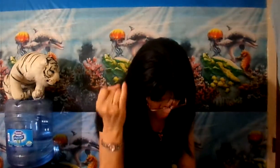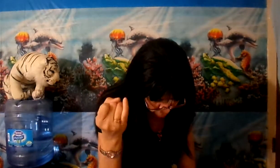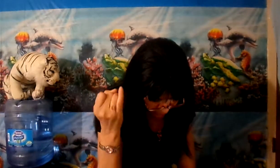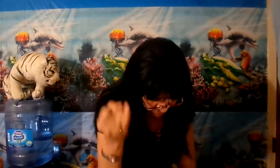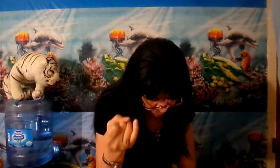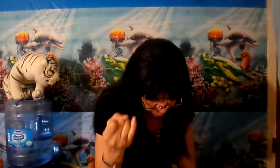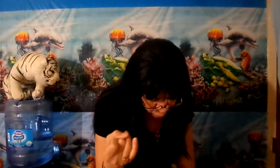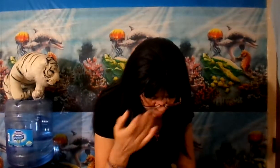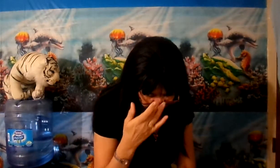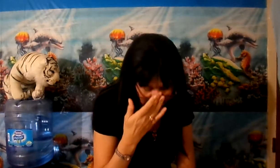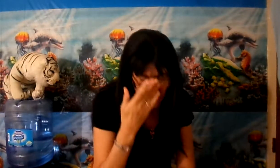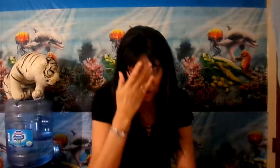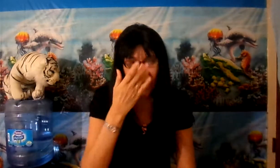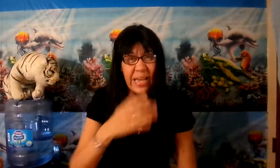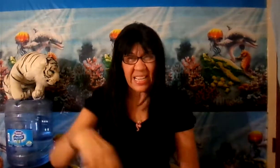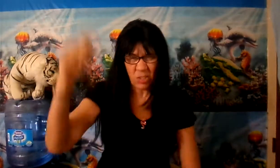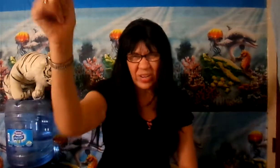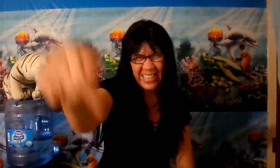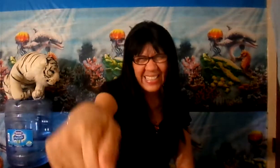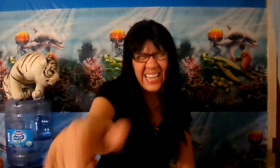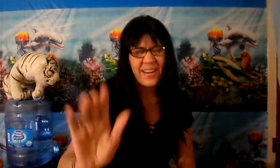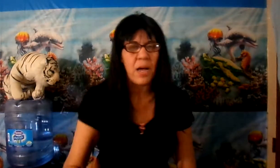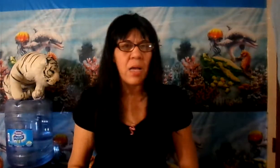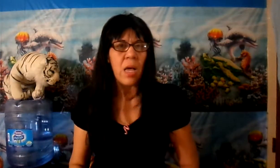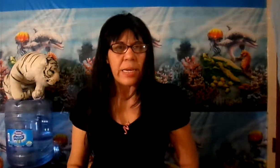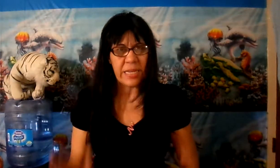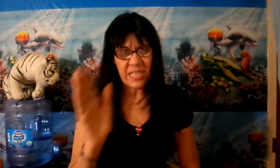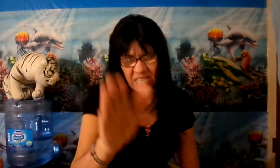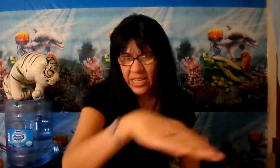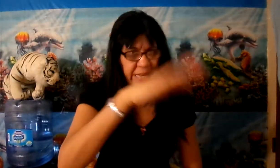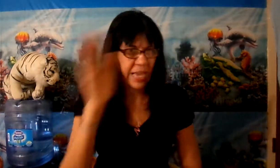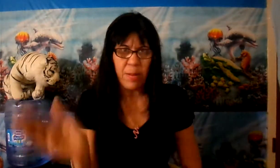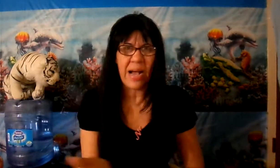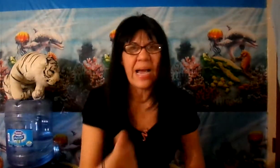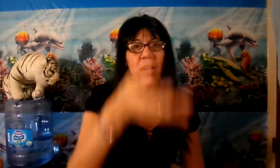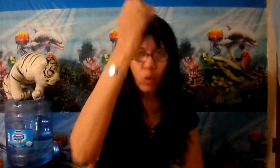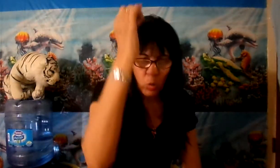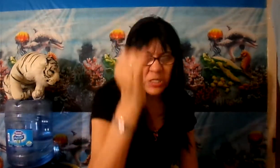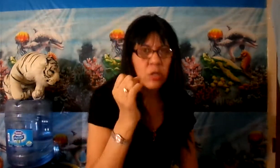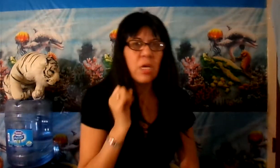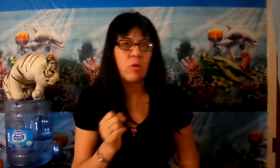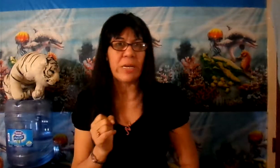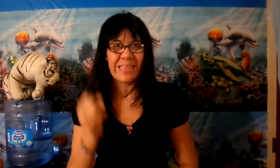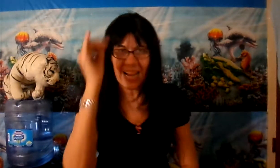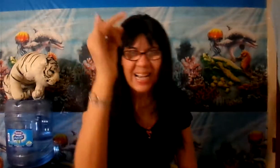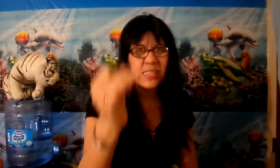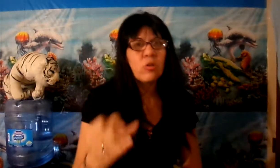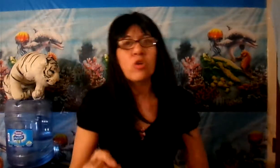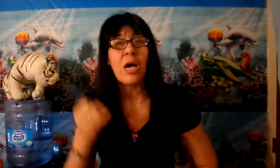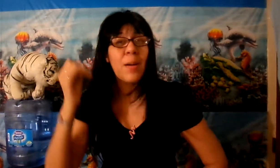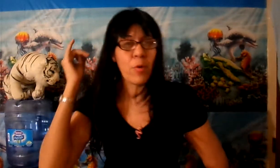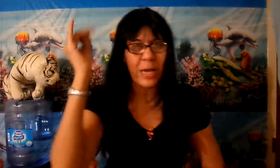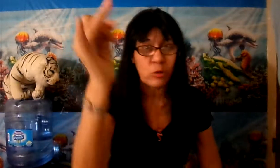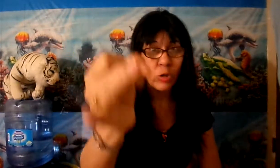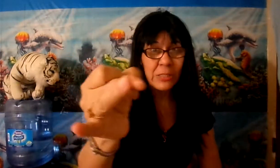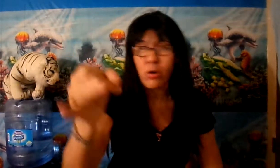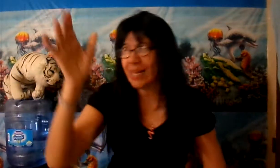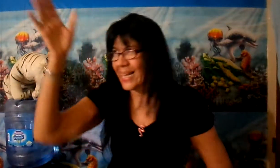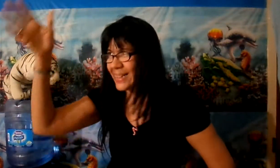Dios están a punto de caer sobre qué? Sobre esta tierra. Quiere decir que van a caer los juicios de Dios y están cayendo ya porque Don Atron está